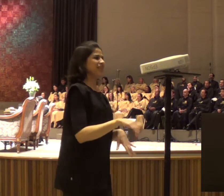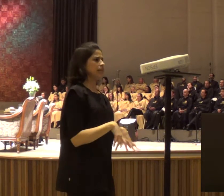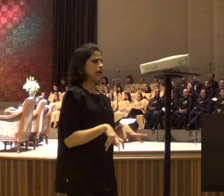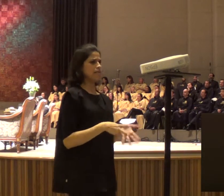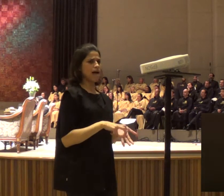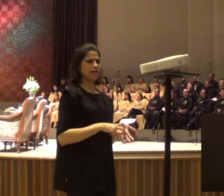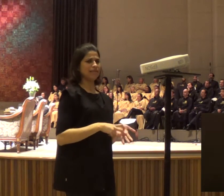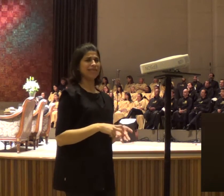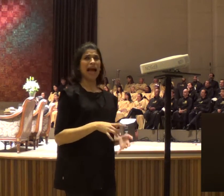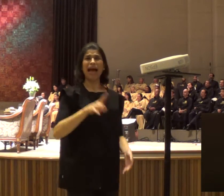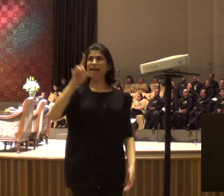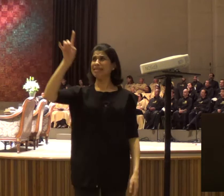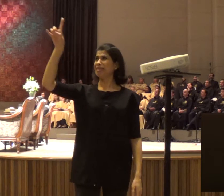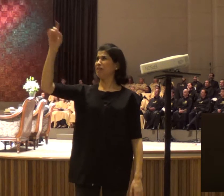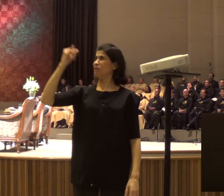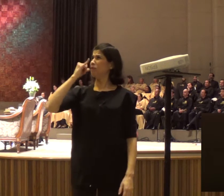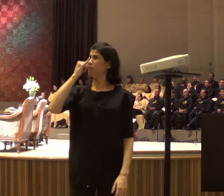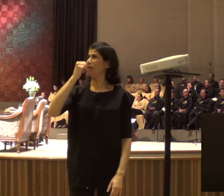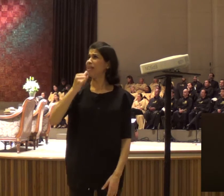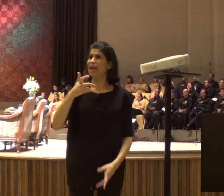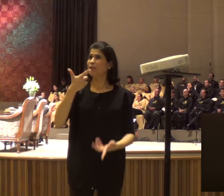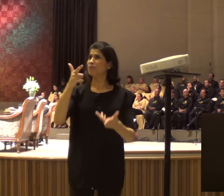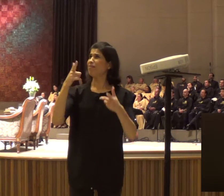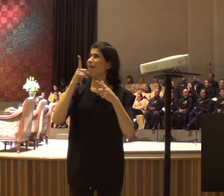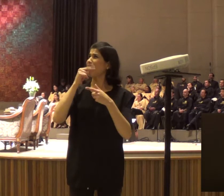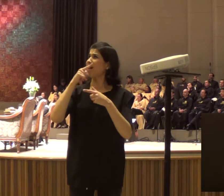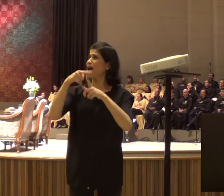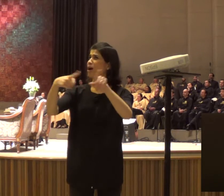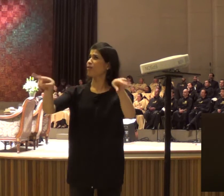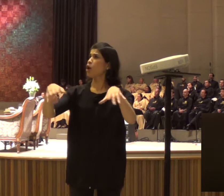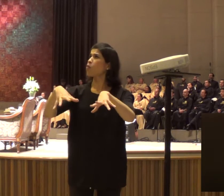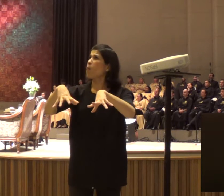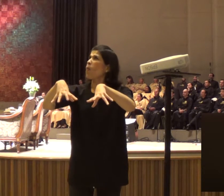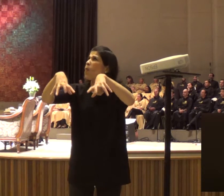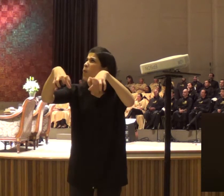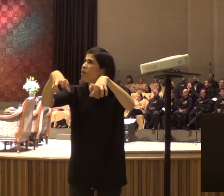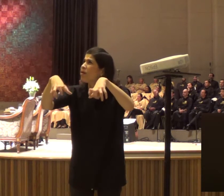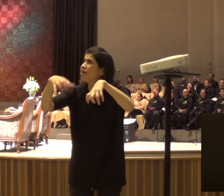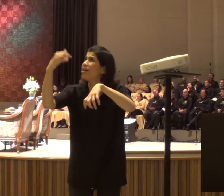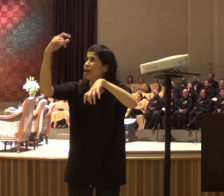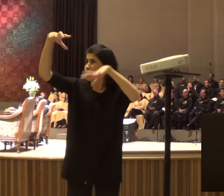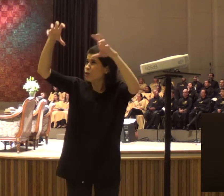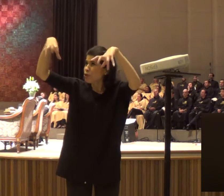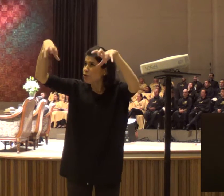Senhor, será que eu ouvi a tua voz mesmo? Será que foi do teu Espírito? Será que?